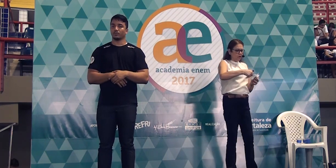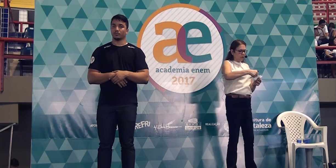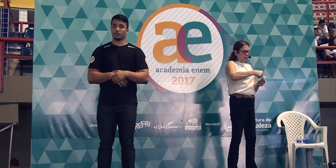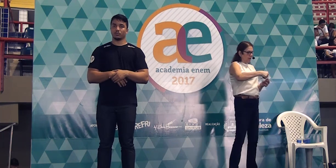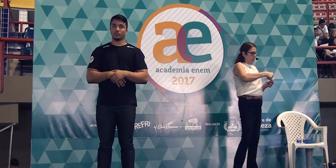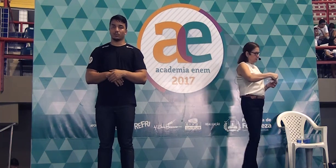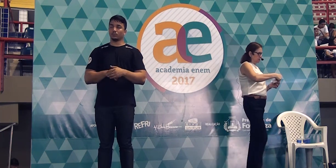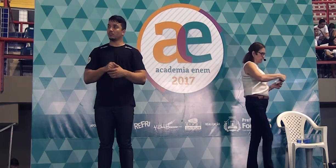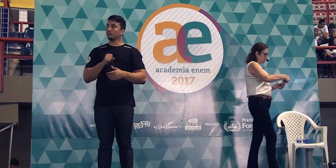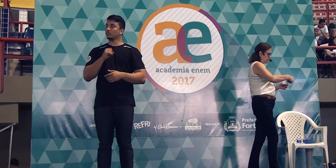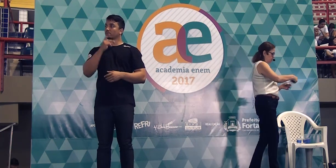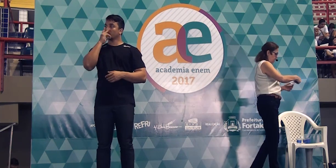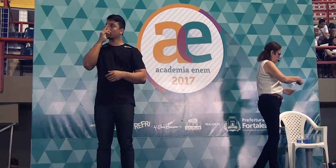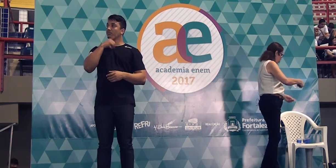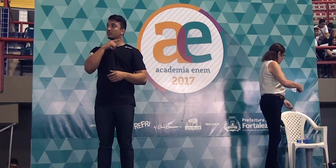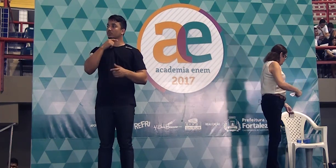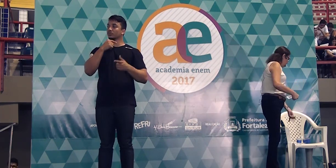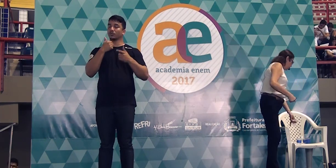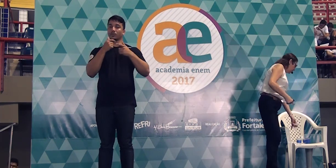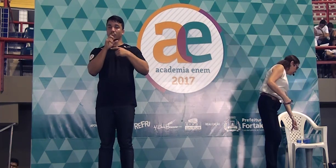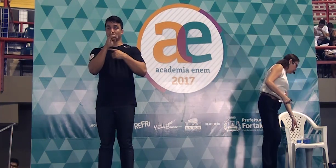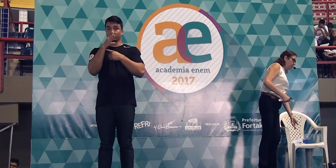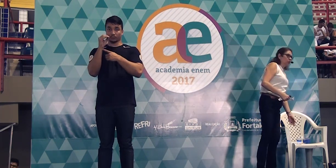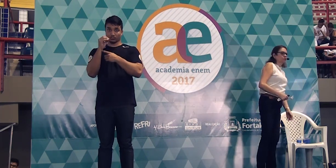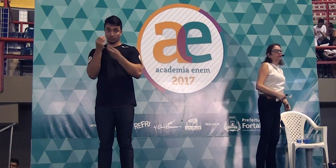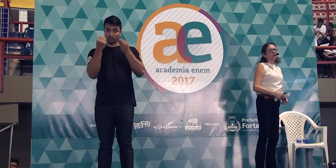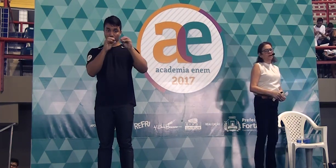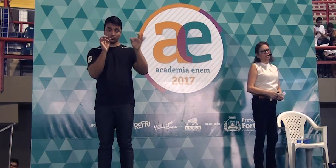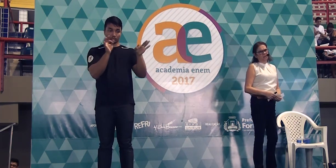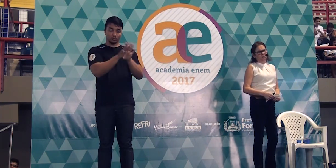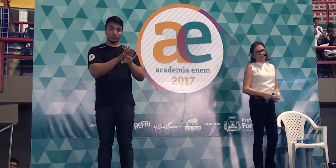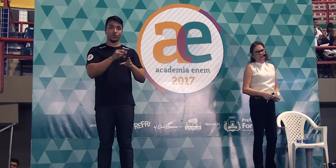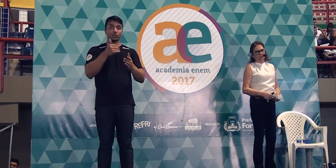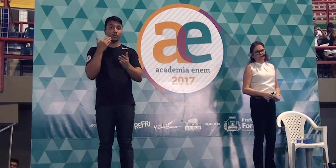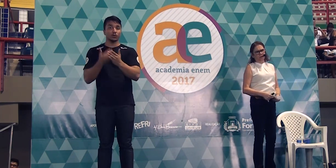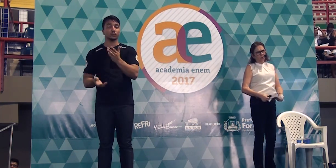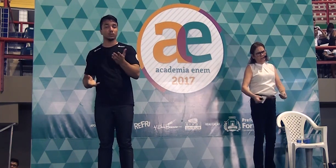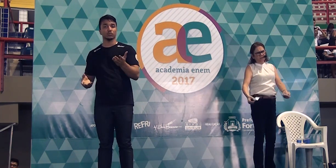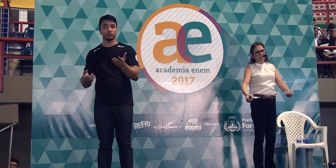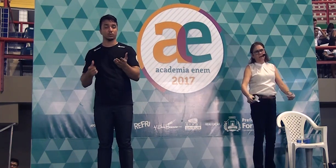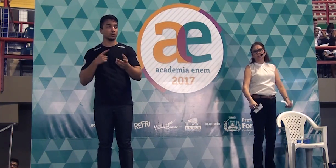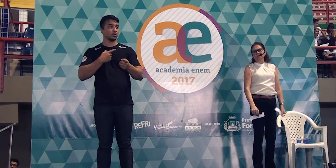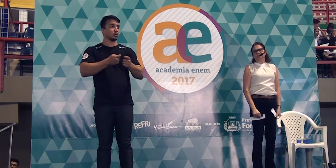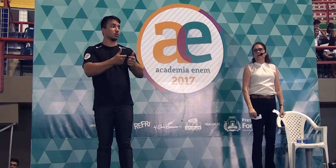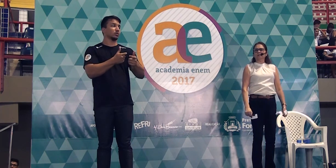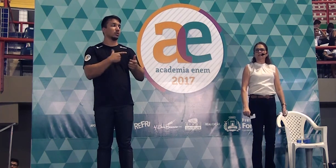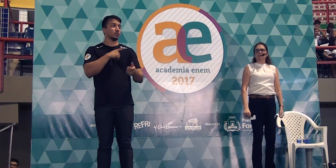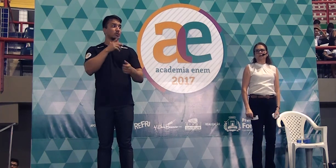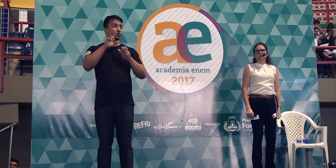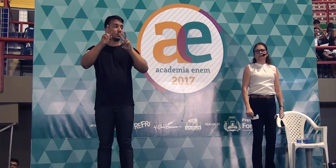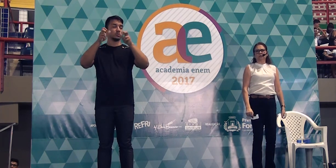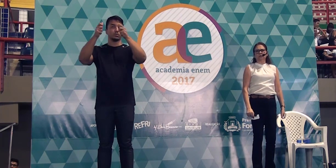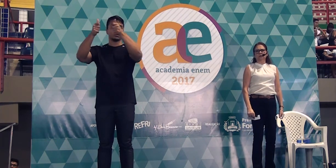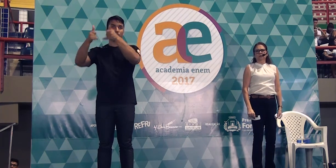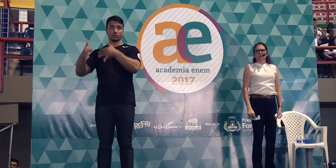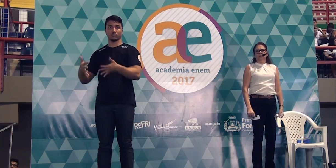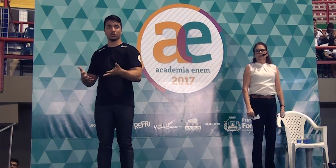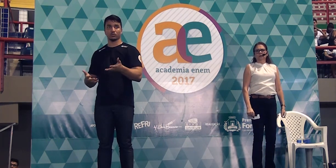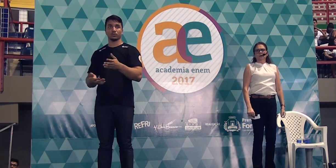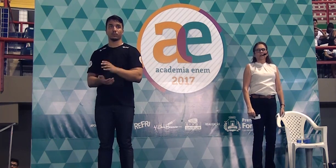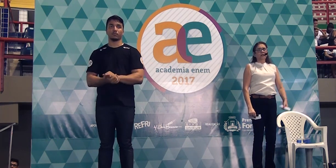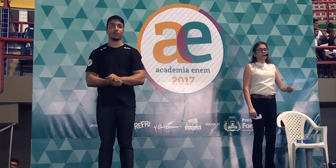se eu colocar uma citação na conclusão, vou perder ponto, vai, gente, eu comecei minha aula já está dizendo isso,